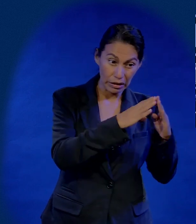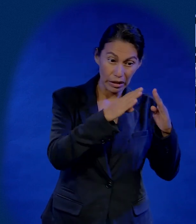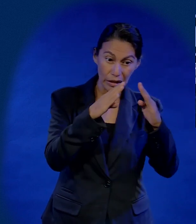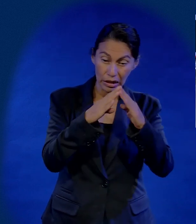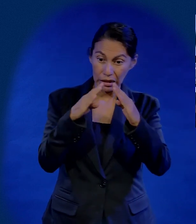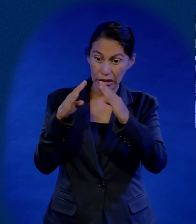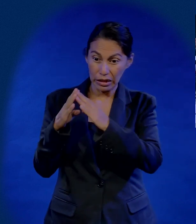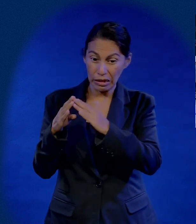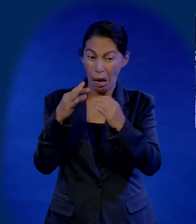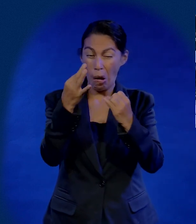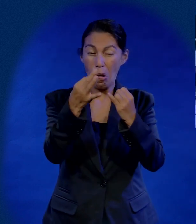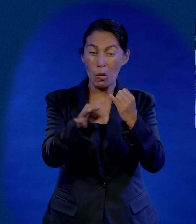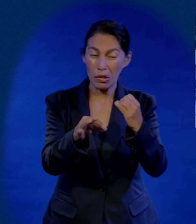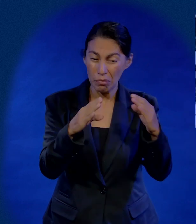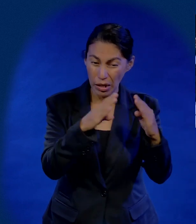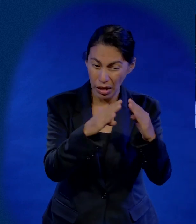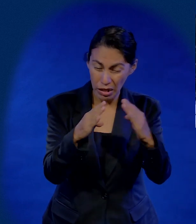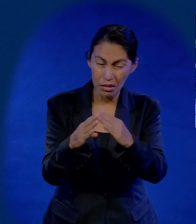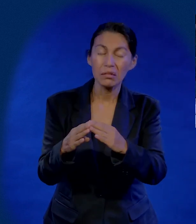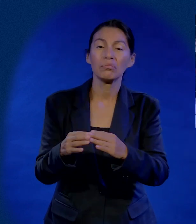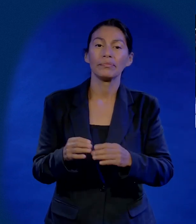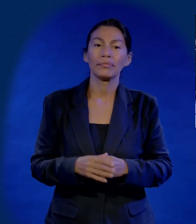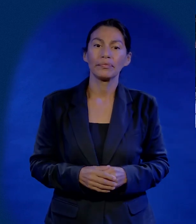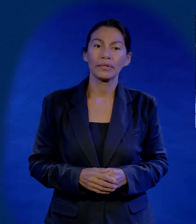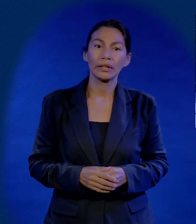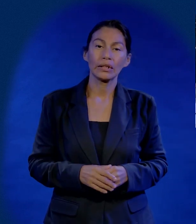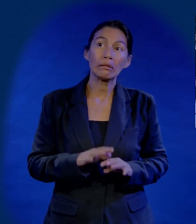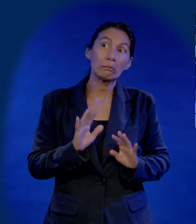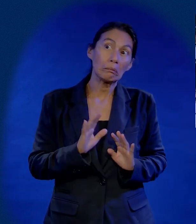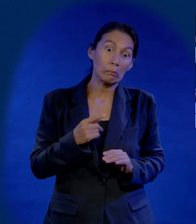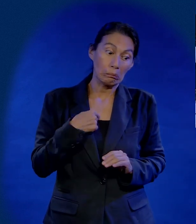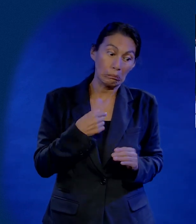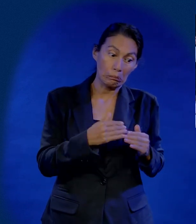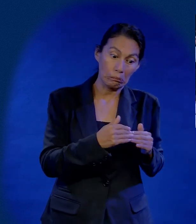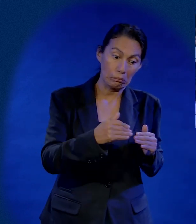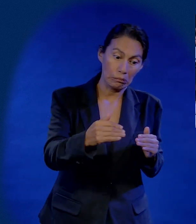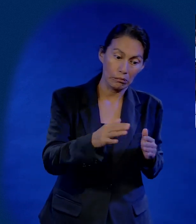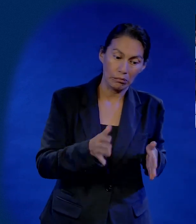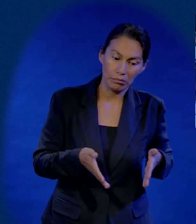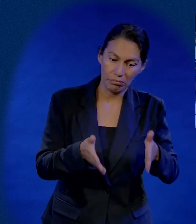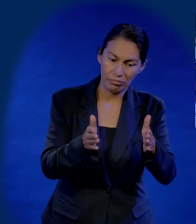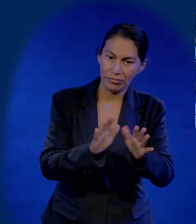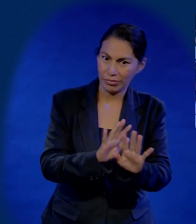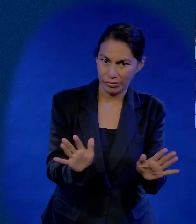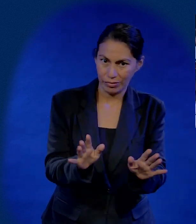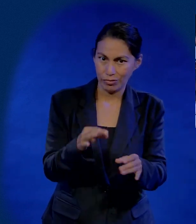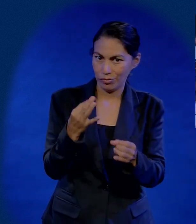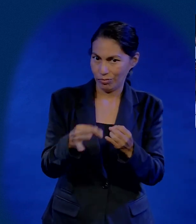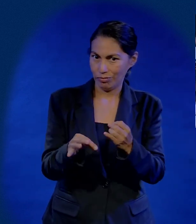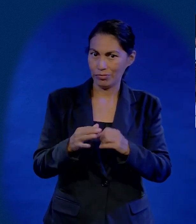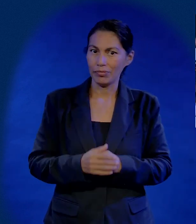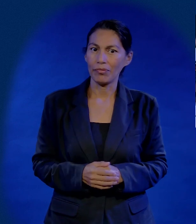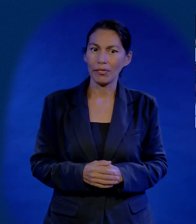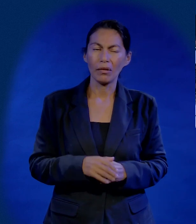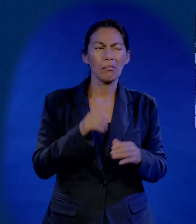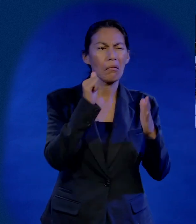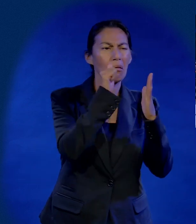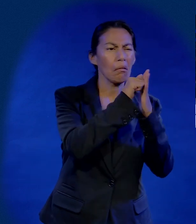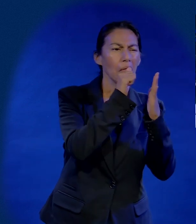Y yo decía, ay, casa por casa hasta la última casa. Bueno, pero nada más la de esta cuadra, yo ya me voy. Y fui a una